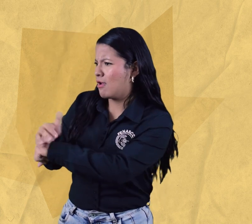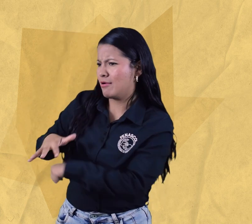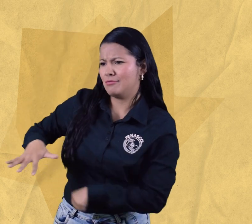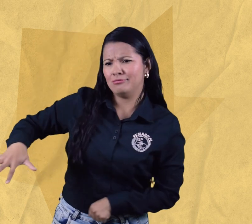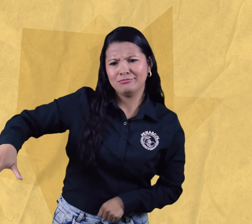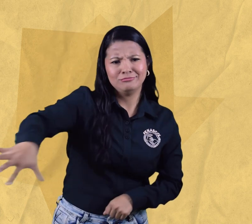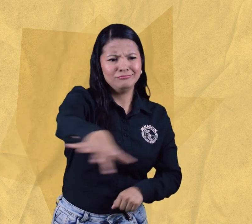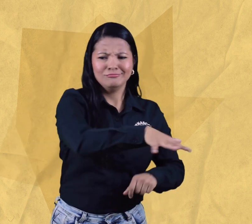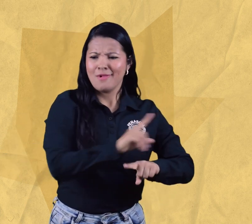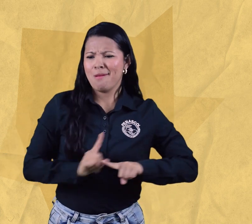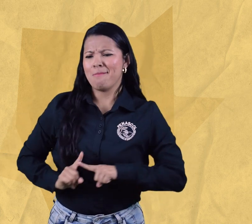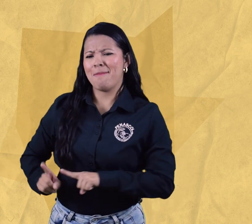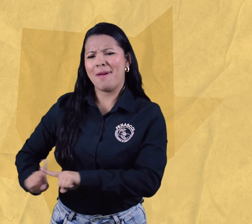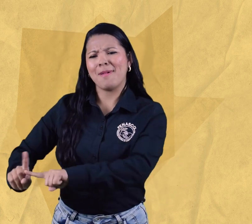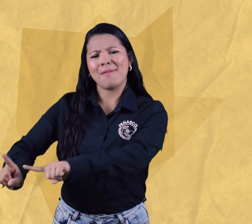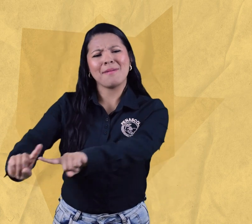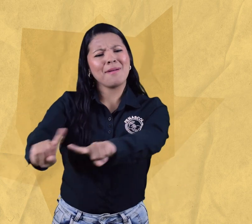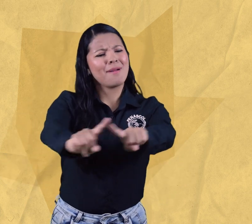caracteriza a la comunidad sorda